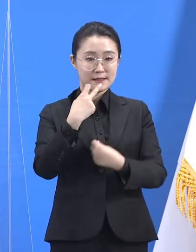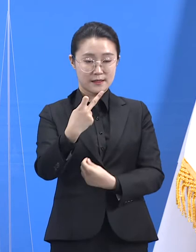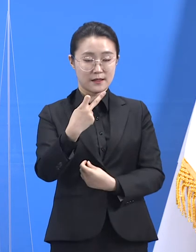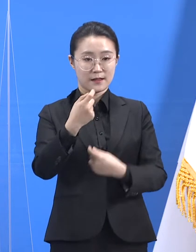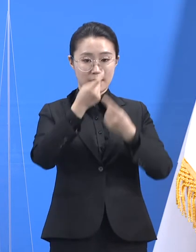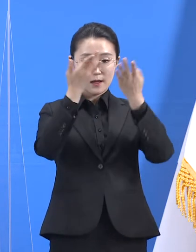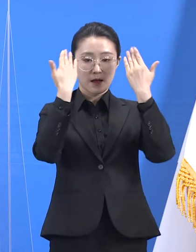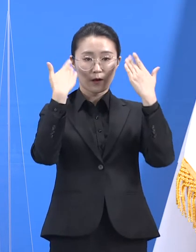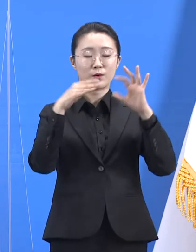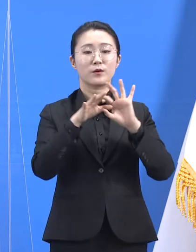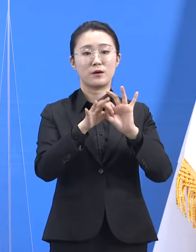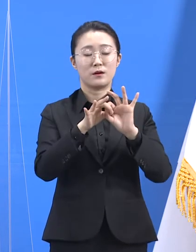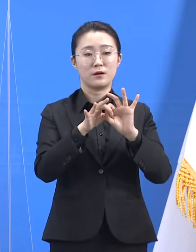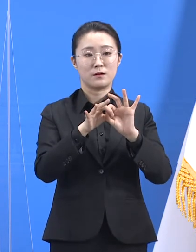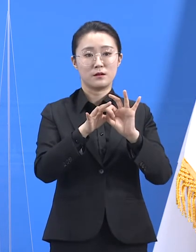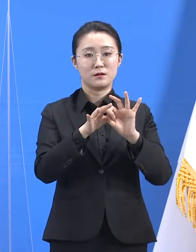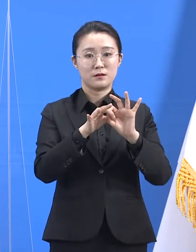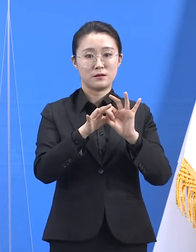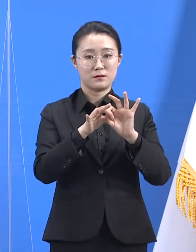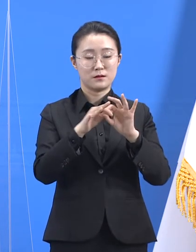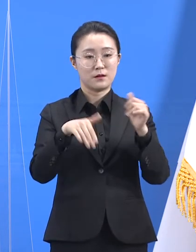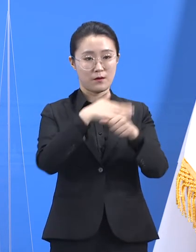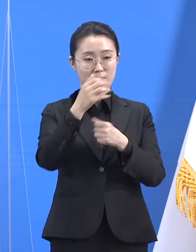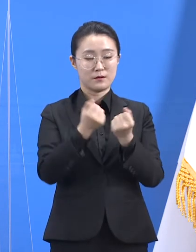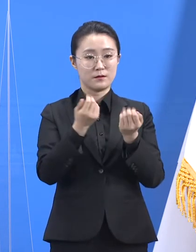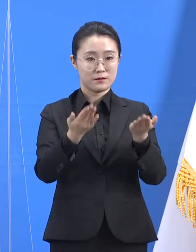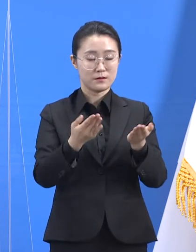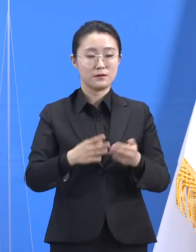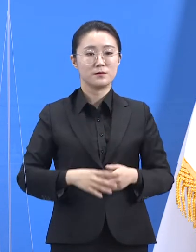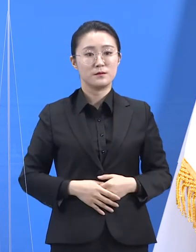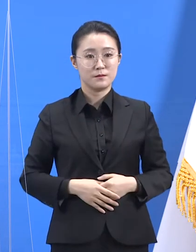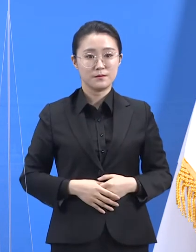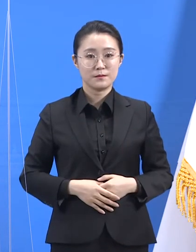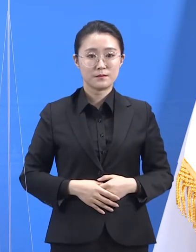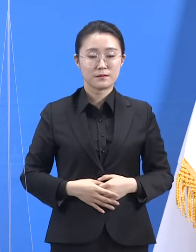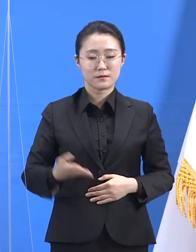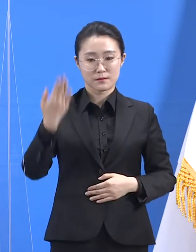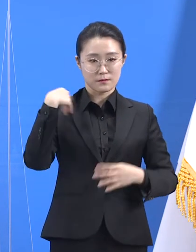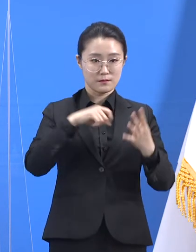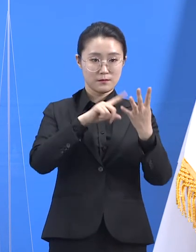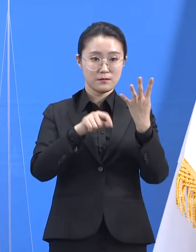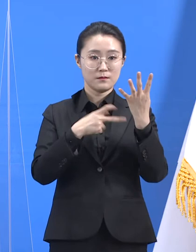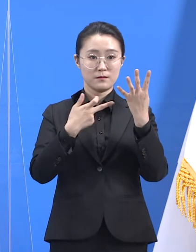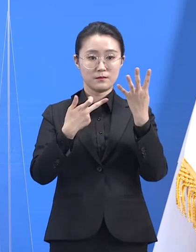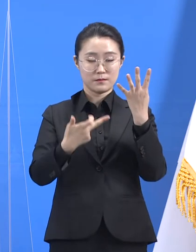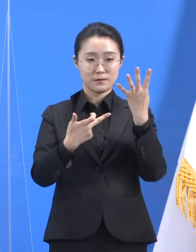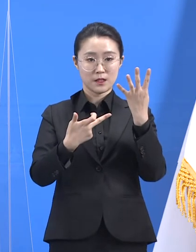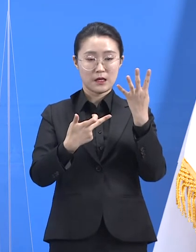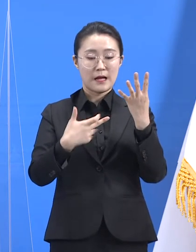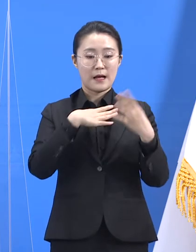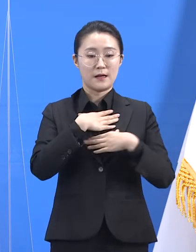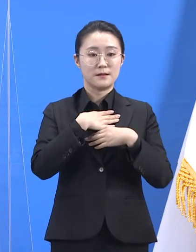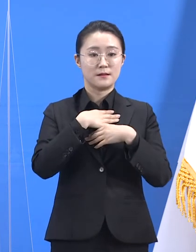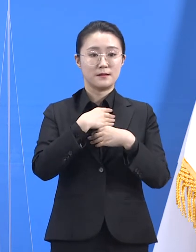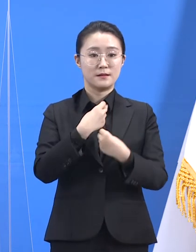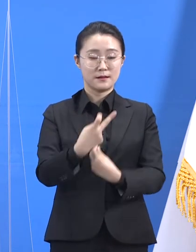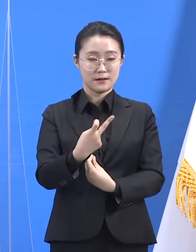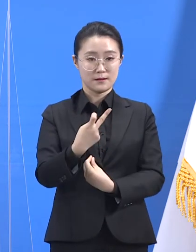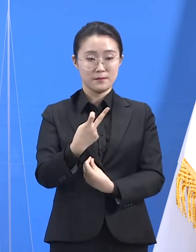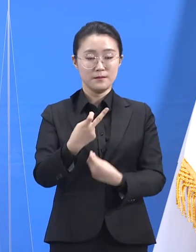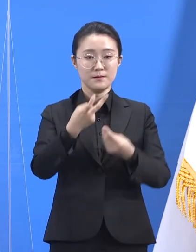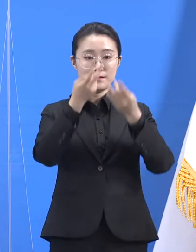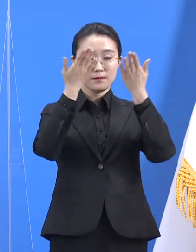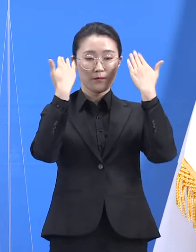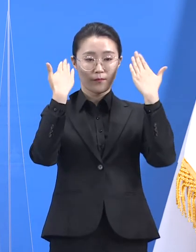지난 20일 안산시 소재 대학교 학생 3명이 최초로 확진 판정을 받았습니다. 이 중